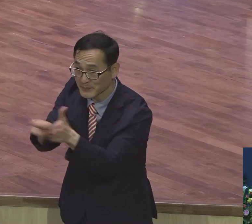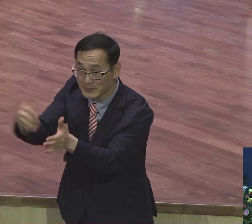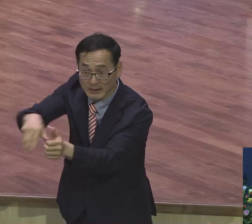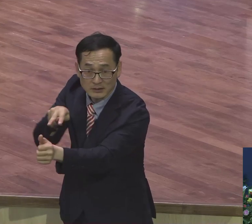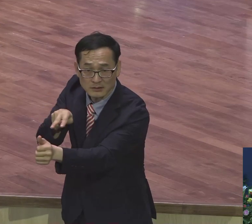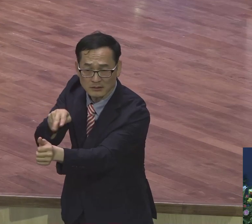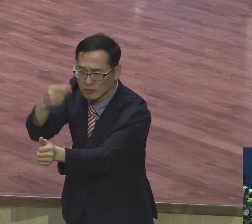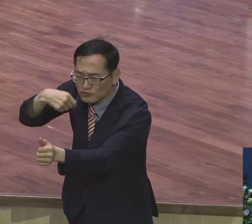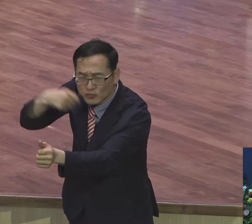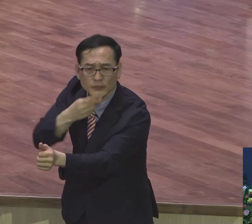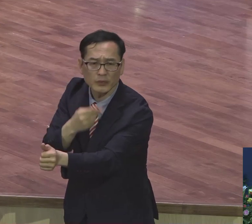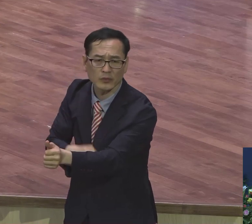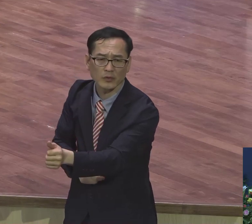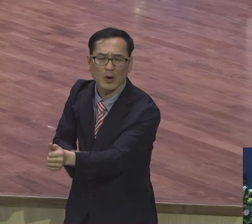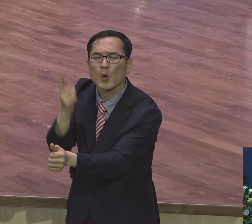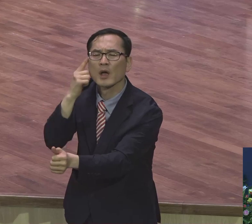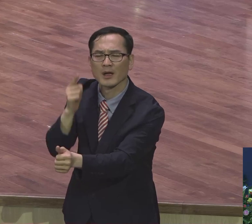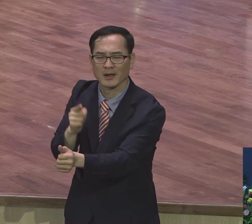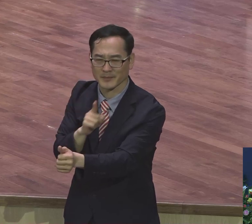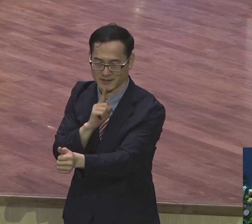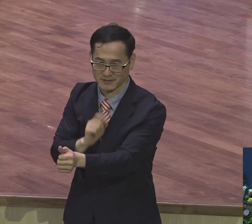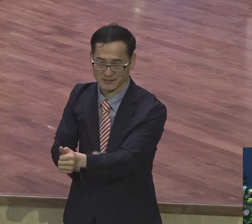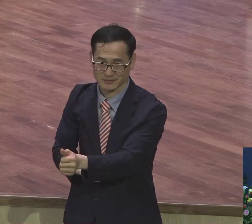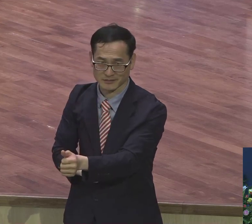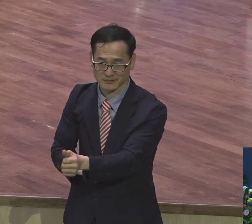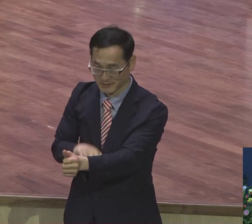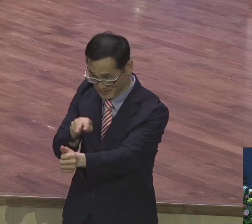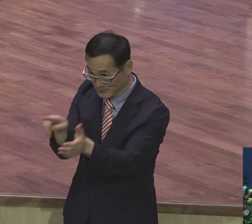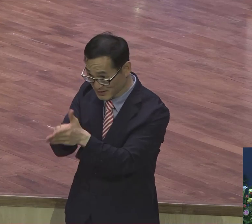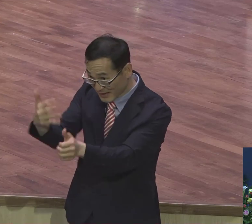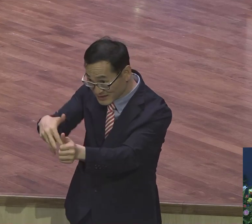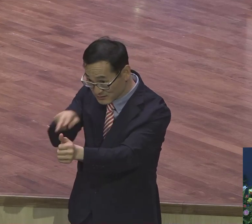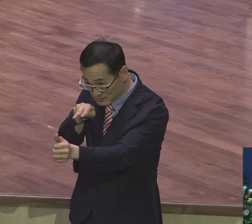사실요. 불신자보고 울어야 돼요.